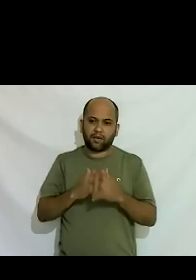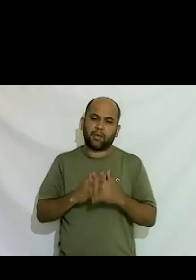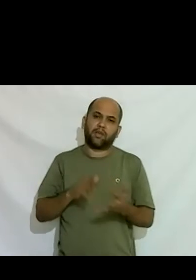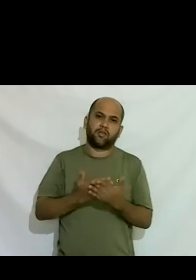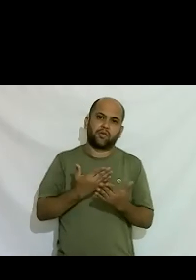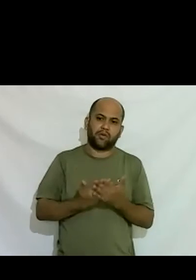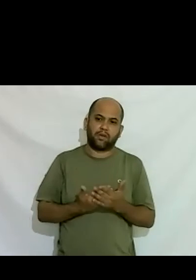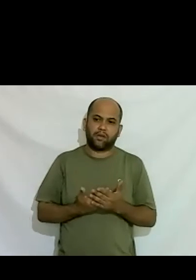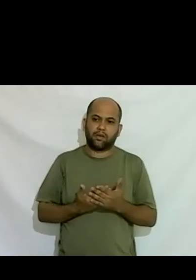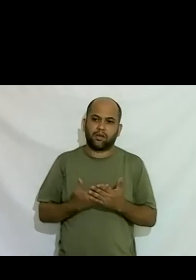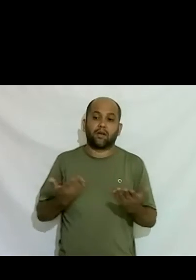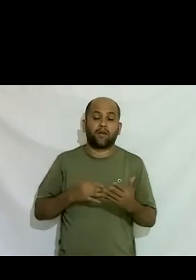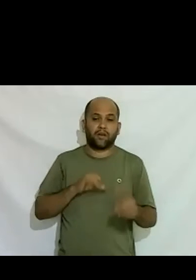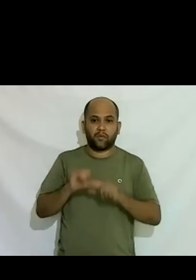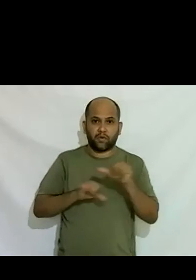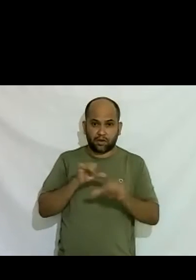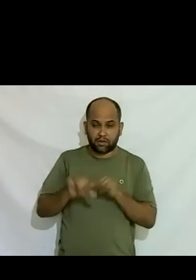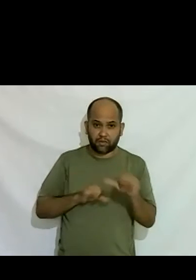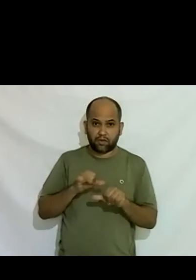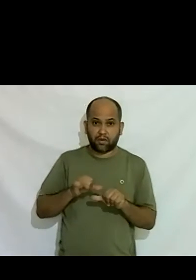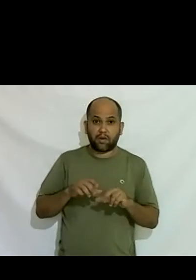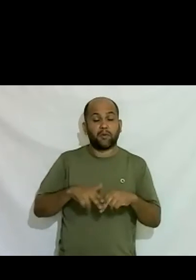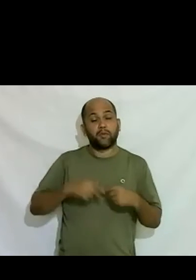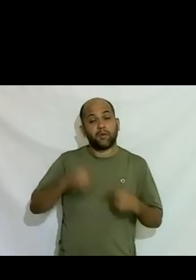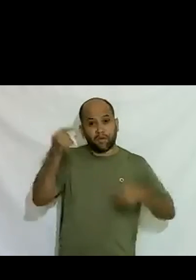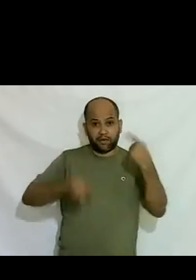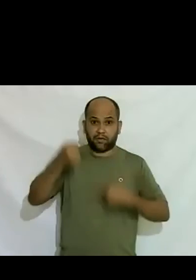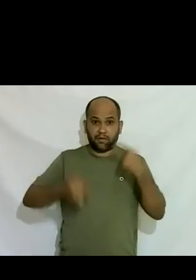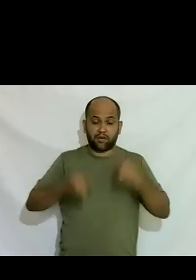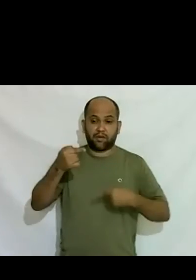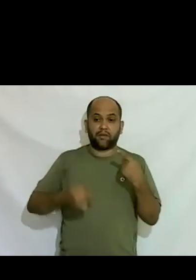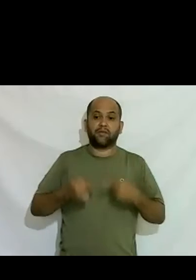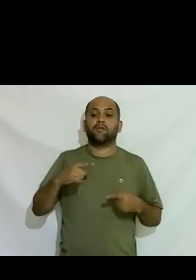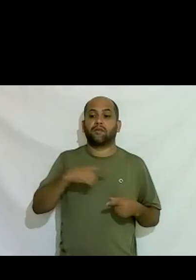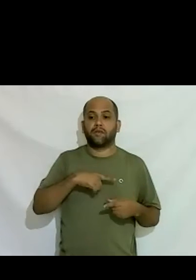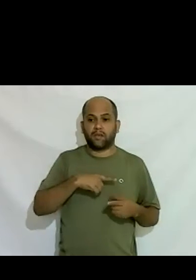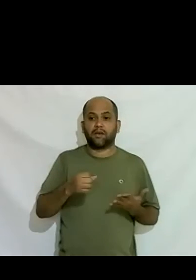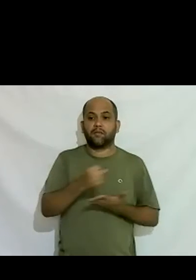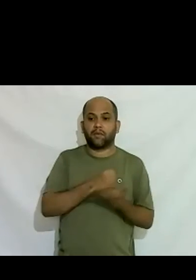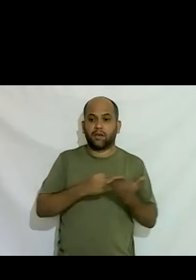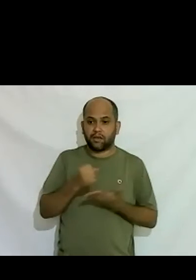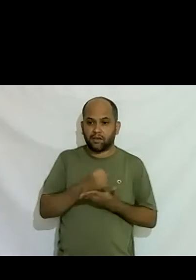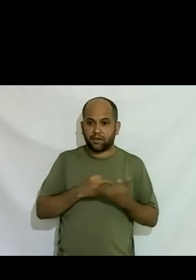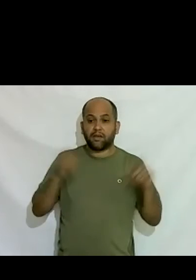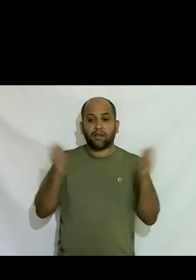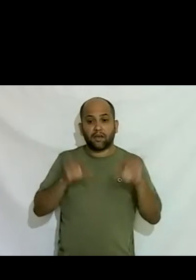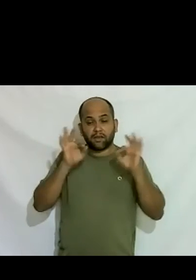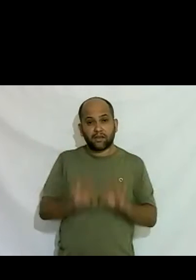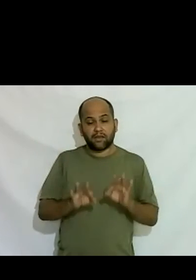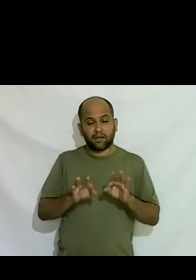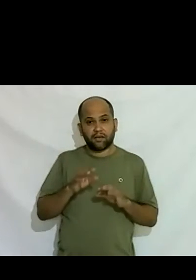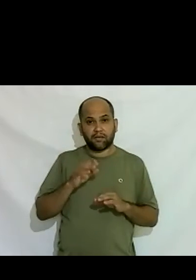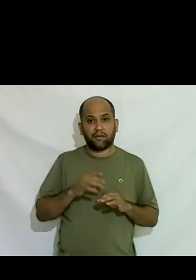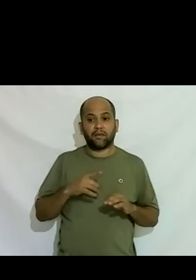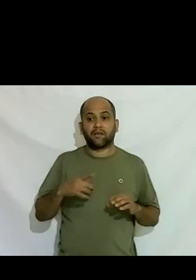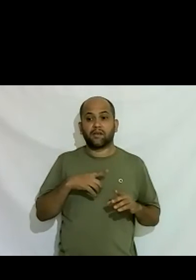vem mudando pelo menos a discussão está em pauta a coisa veio à tona e eu posso ter certeza que eu me